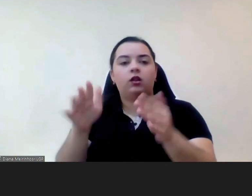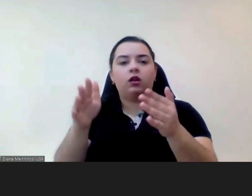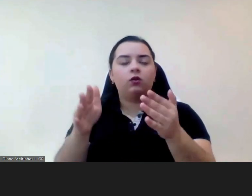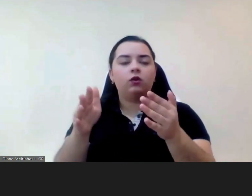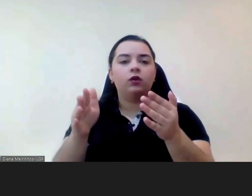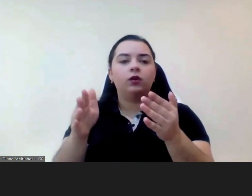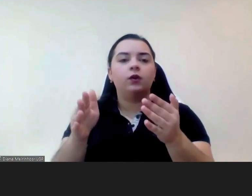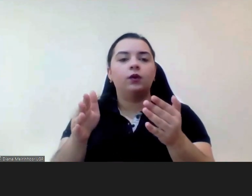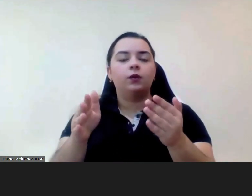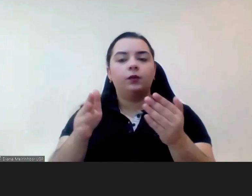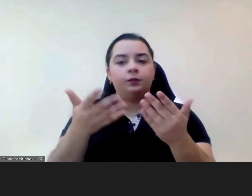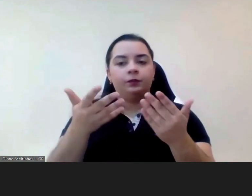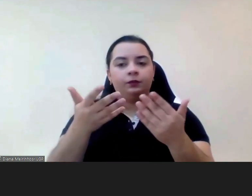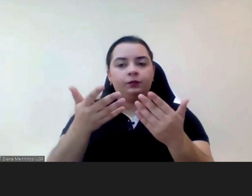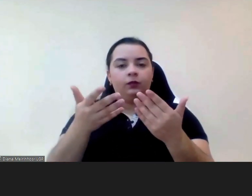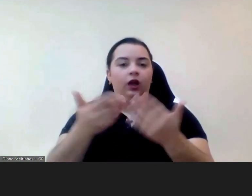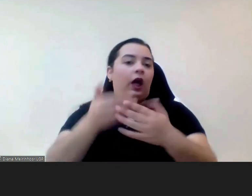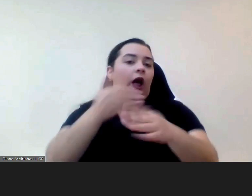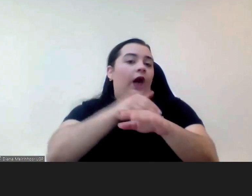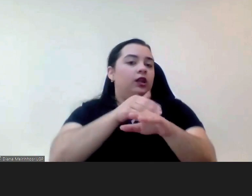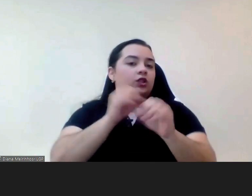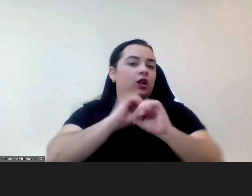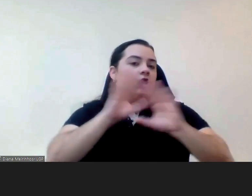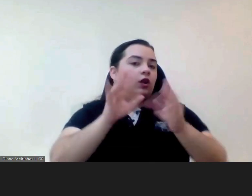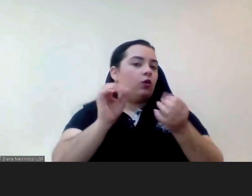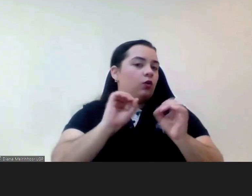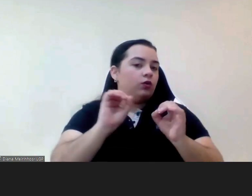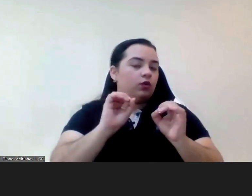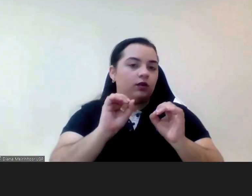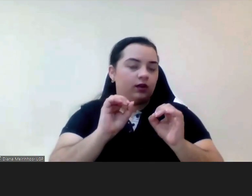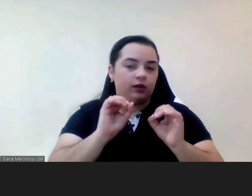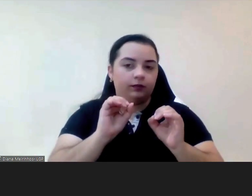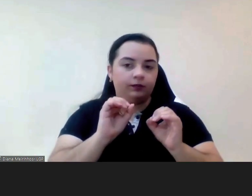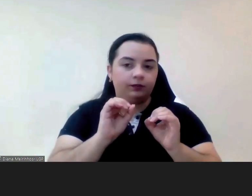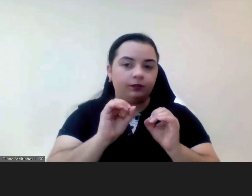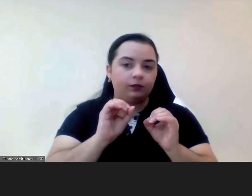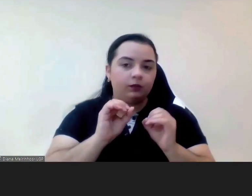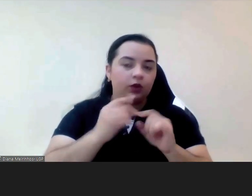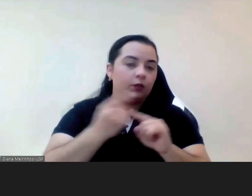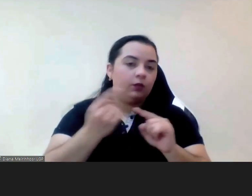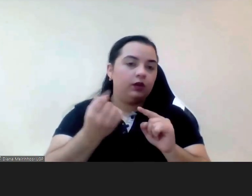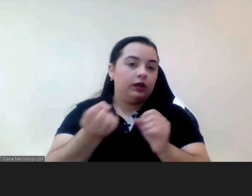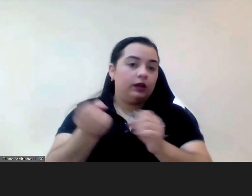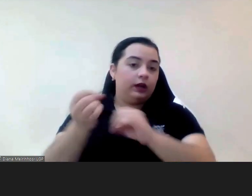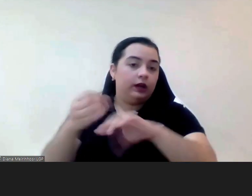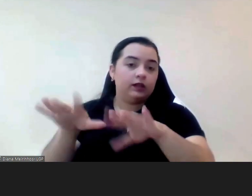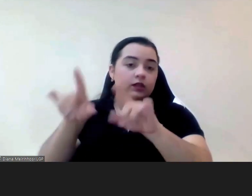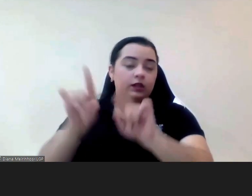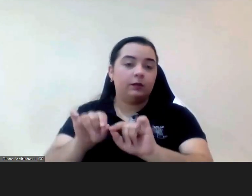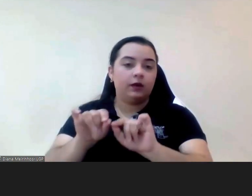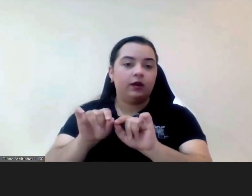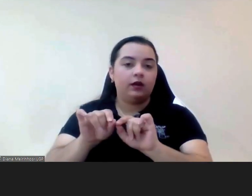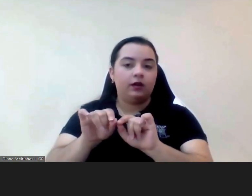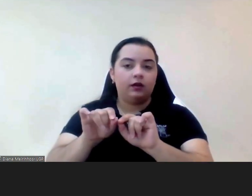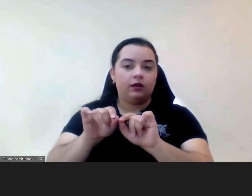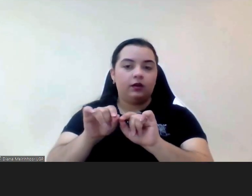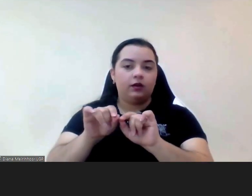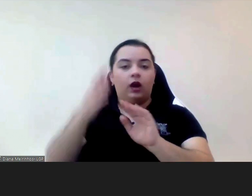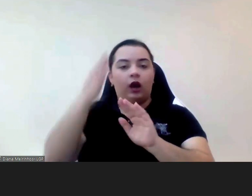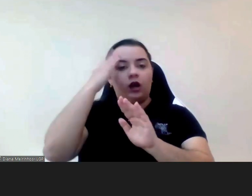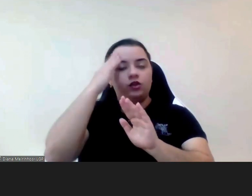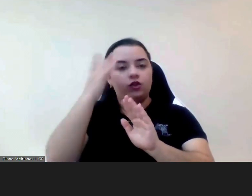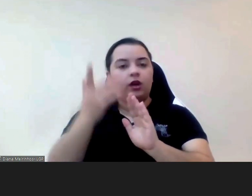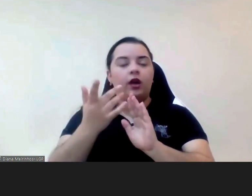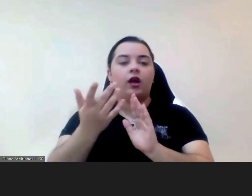ao arrepio do que penso ser claro na Convenção de Istambul ah mas